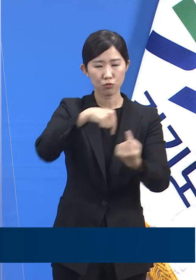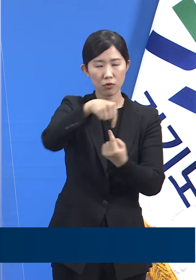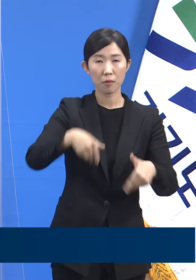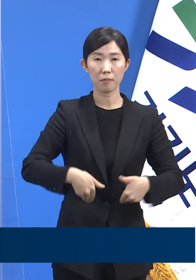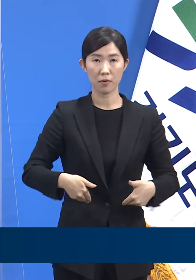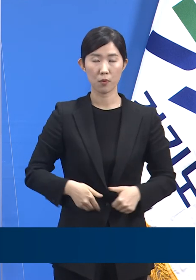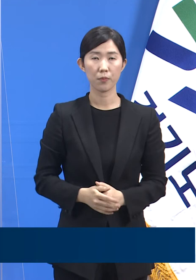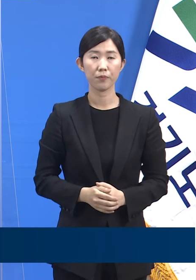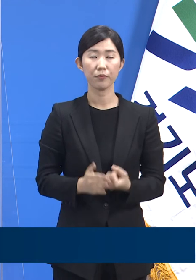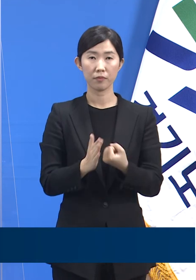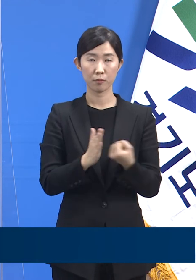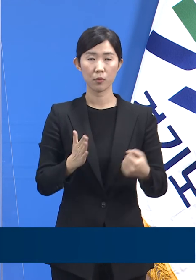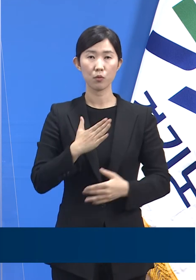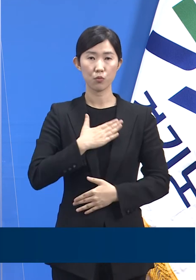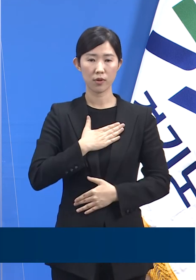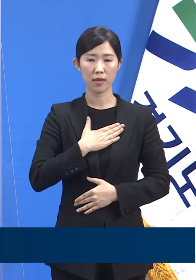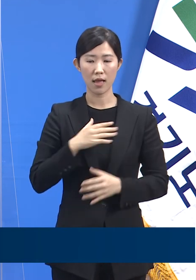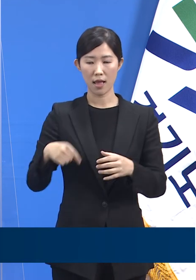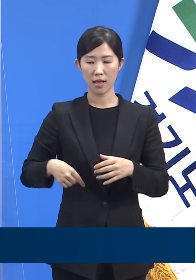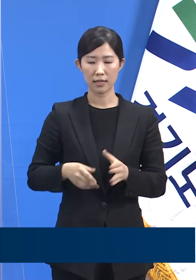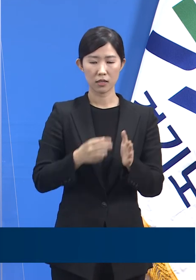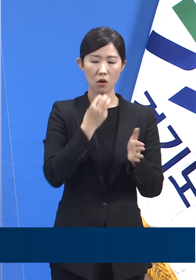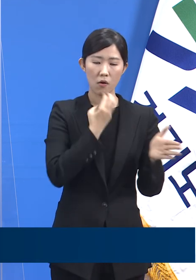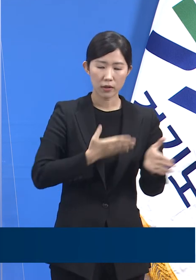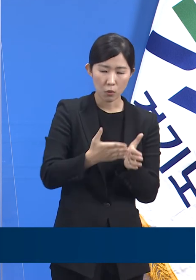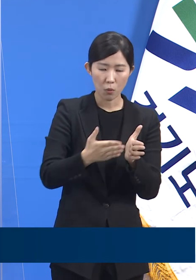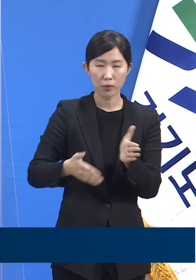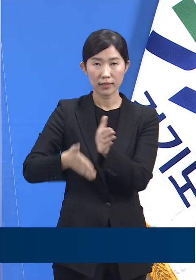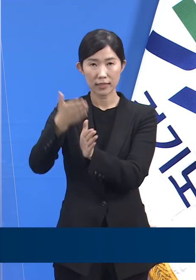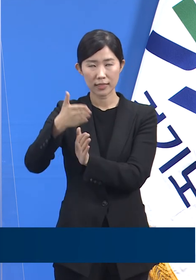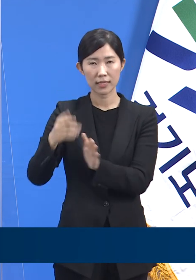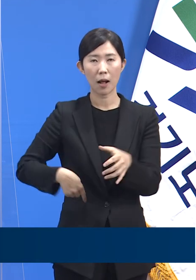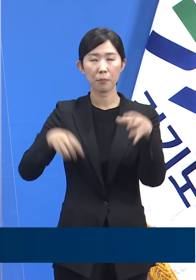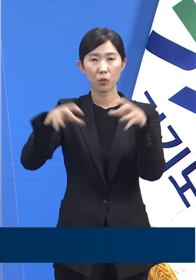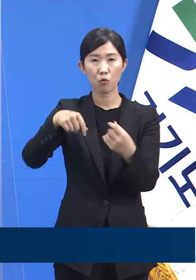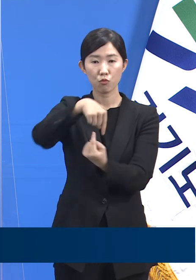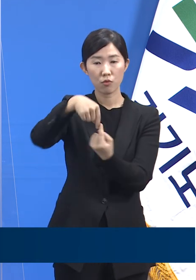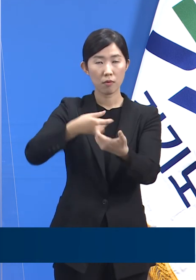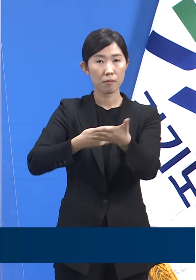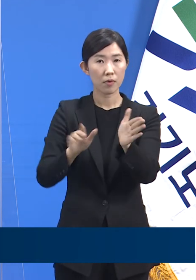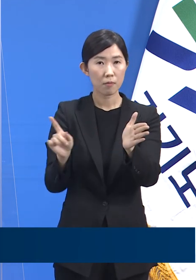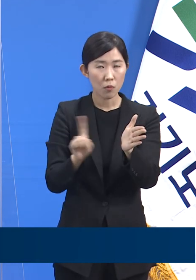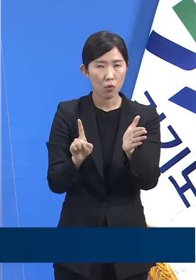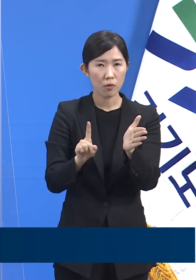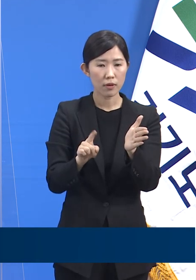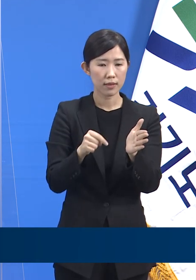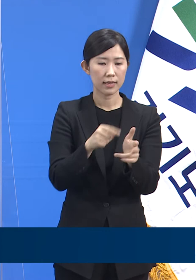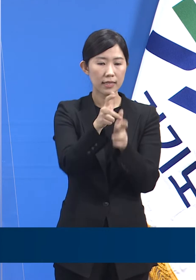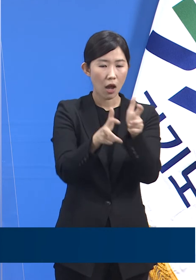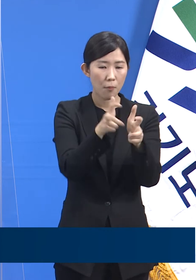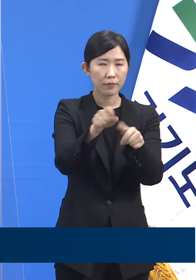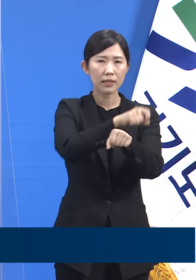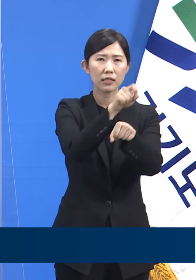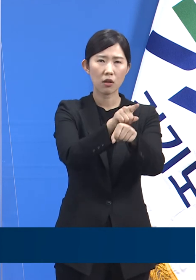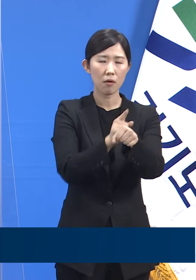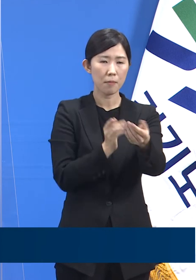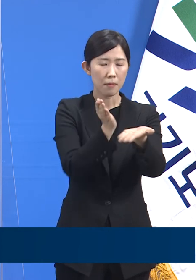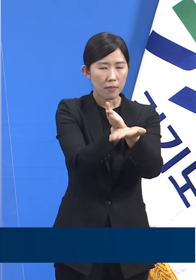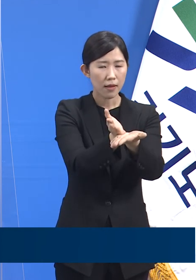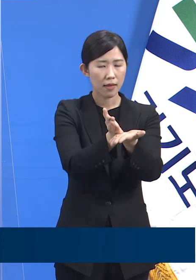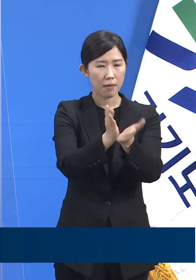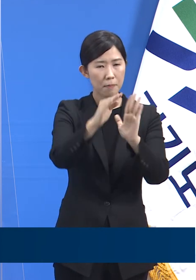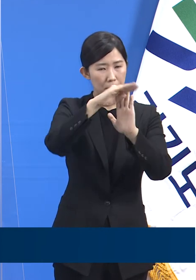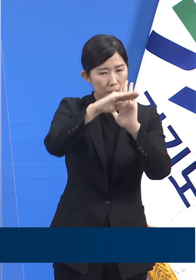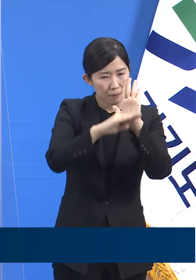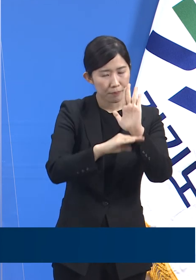사업장별로 방역관리자가 지정되어 개별 사업장에 알맞은 방역지침이 수립되었는지 그리고